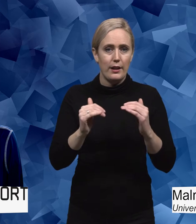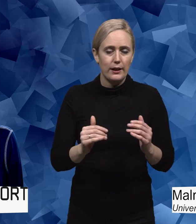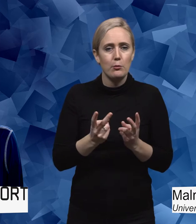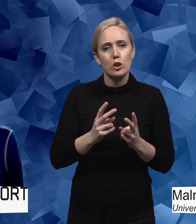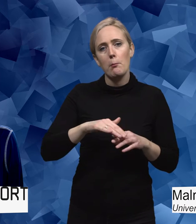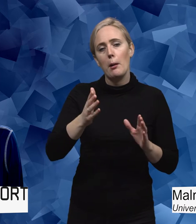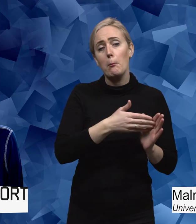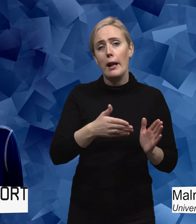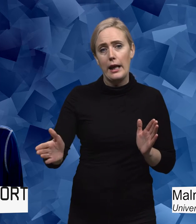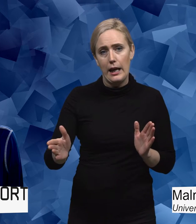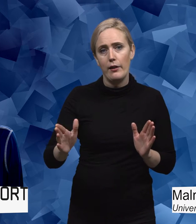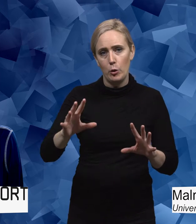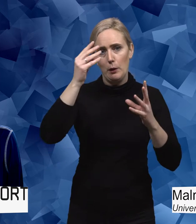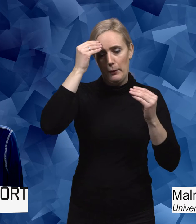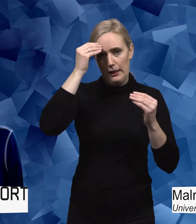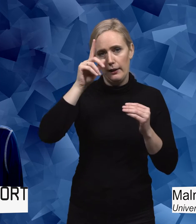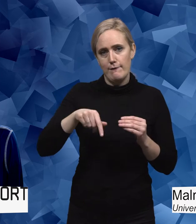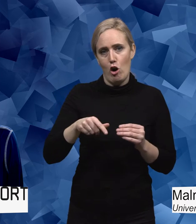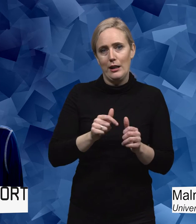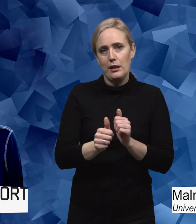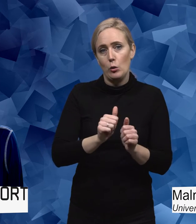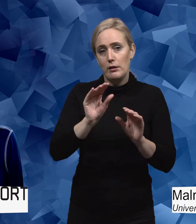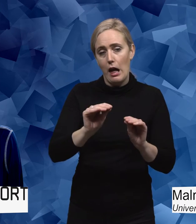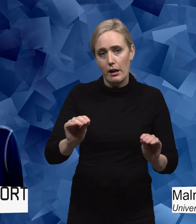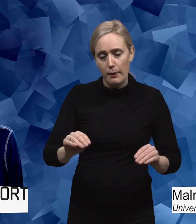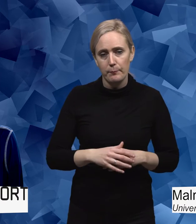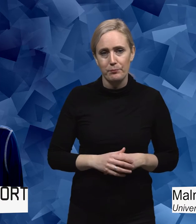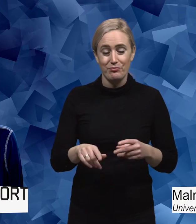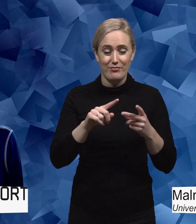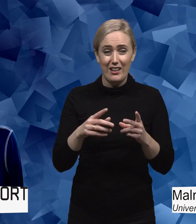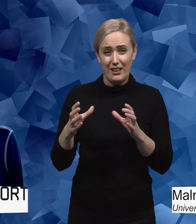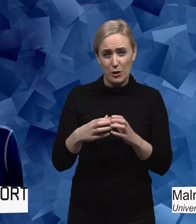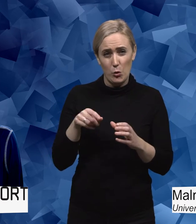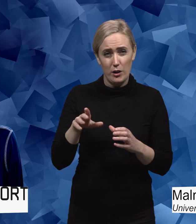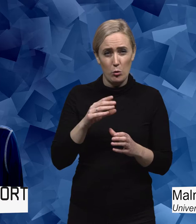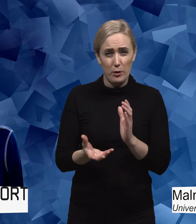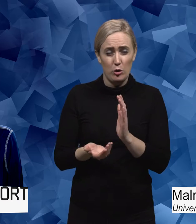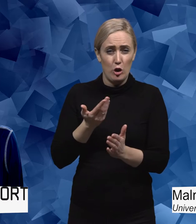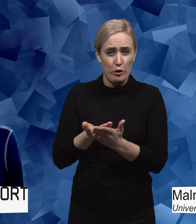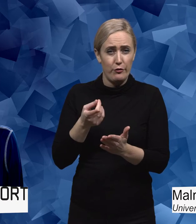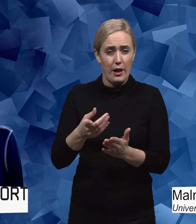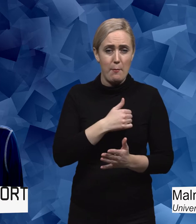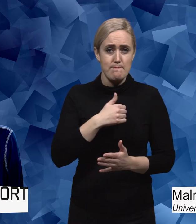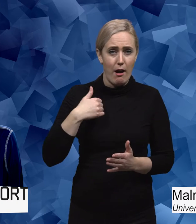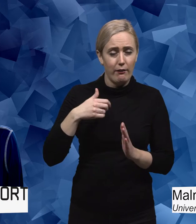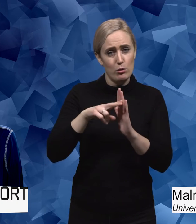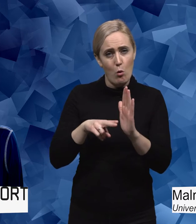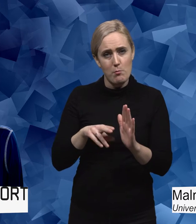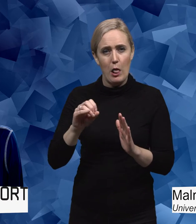idrottslärautbildningarna. Och den andra kategorin då som problematiserade maktnormer eller ojämlikhet. Där kunde det till